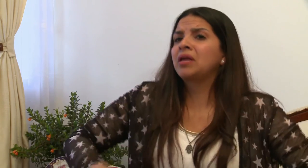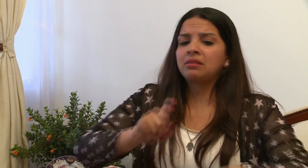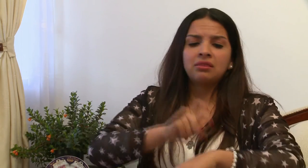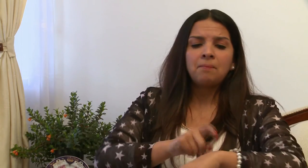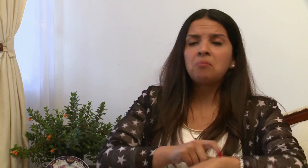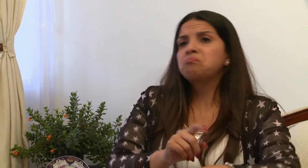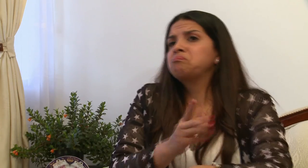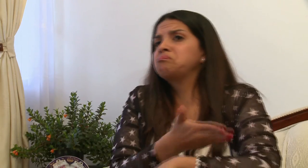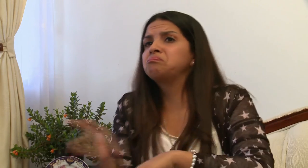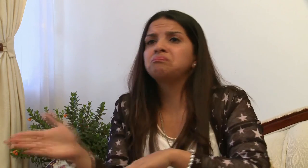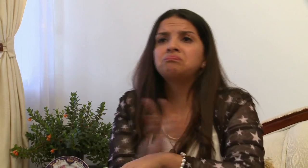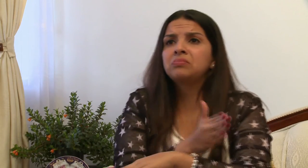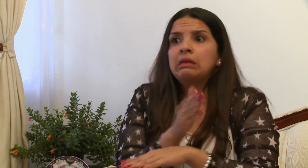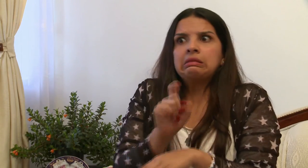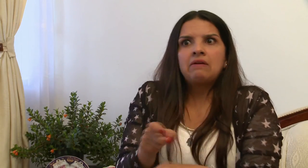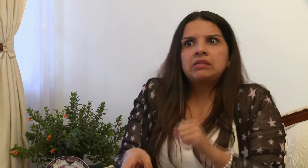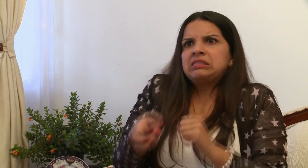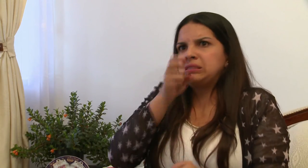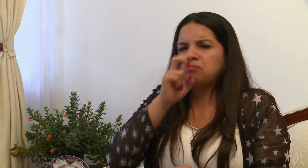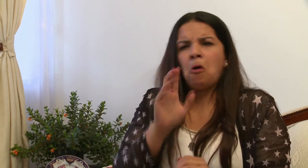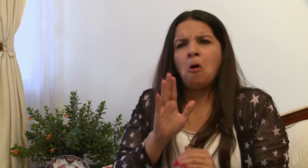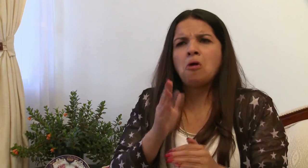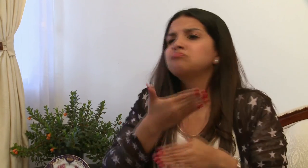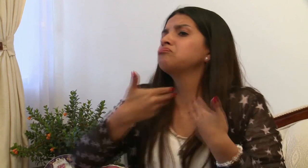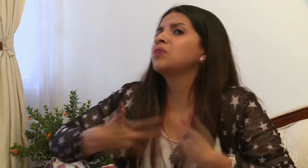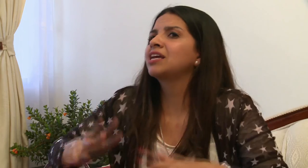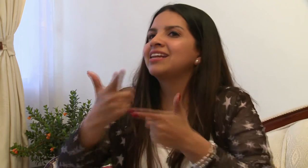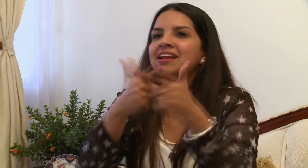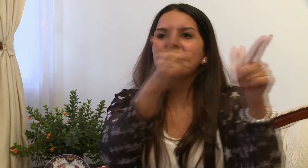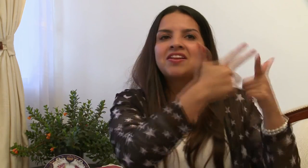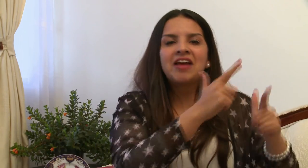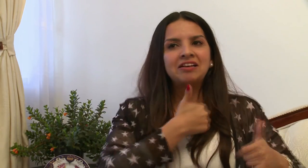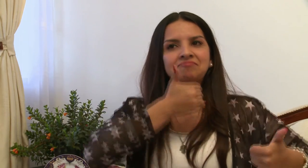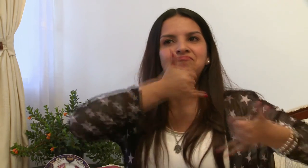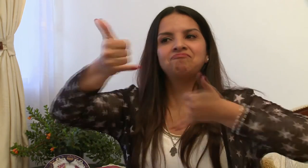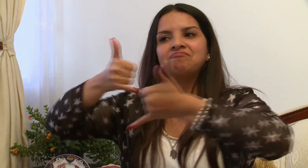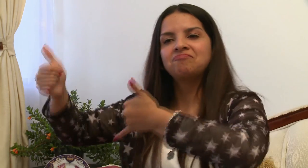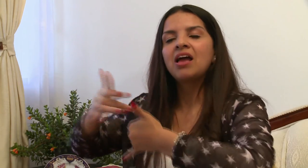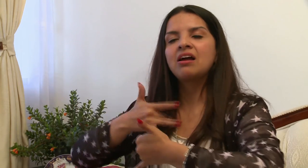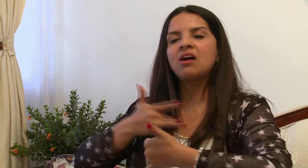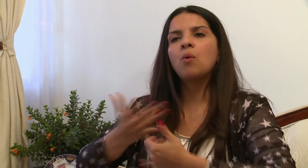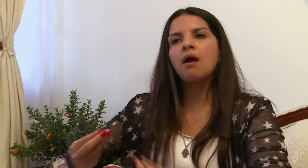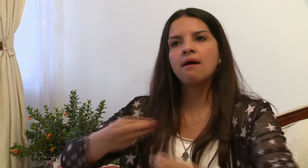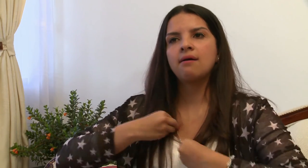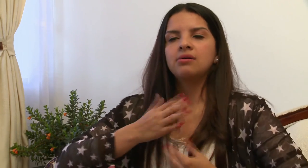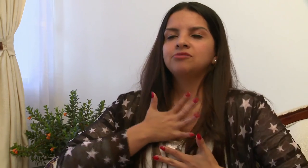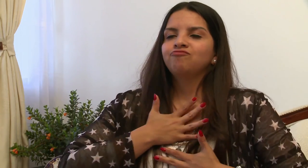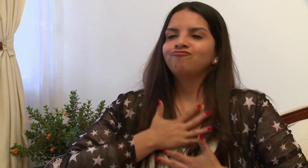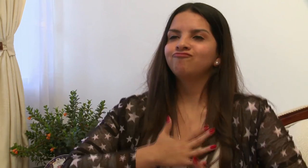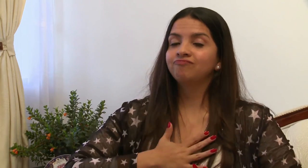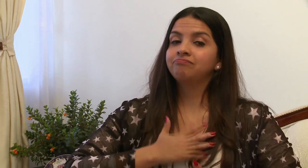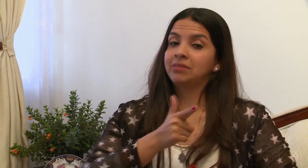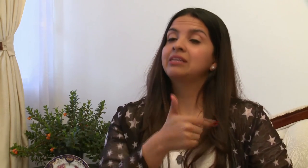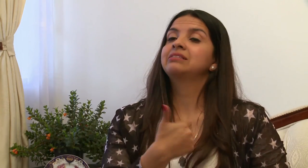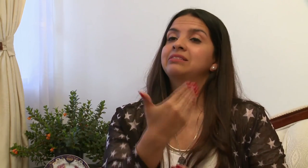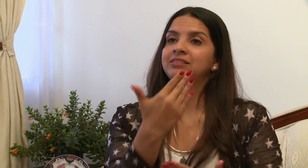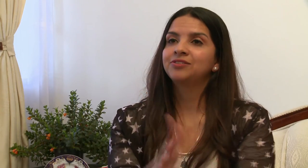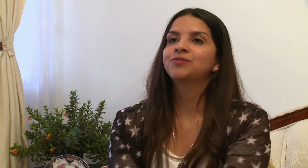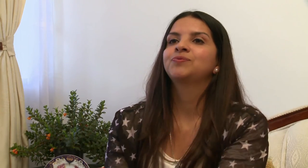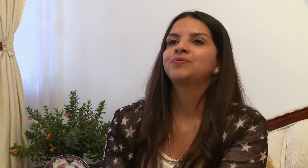disponibilidad de bastante tiempo para hacerlo. Puede hacer cualquier tipo de llamada, ¿cierto? Entonces eso nos da mucha